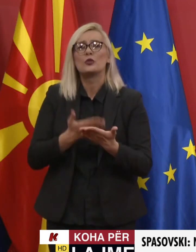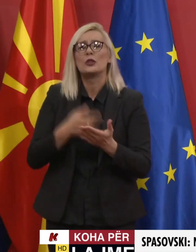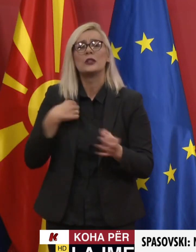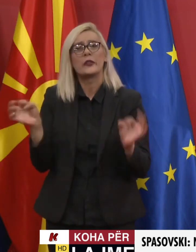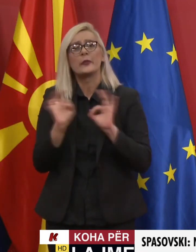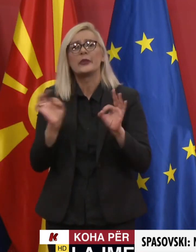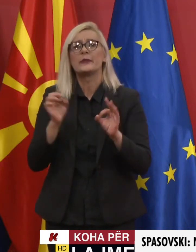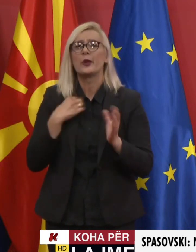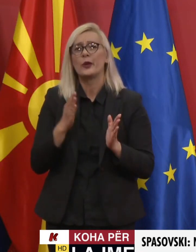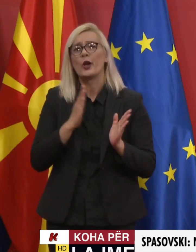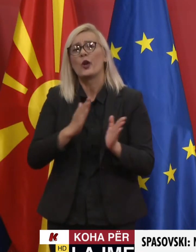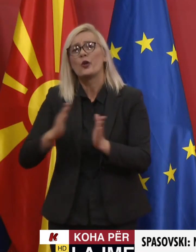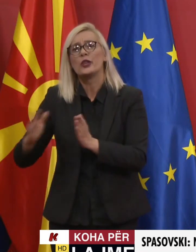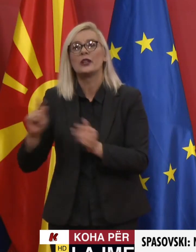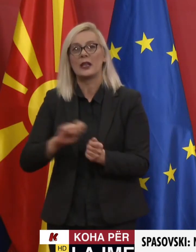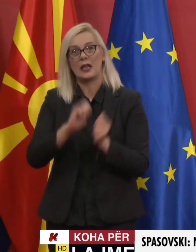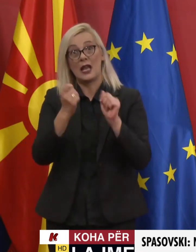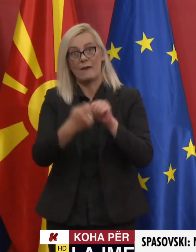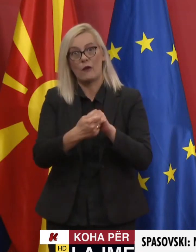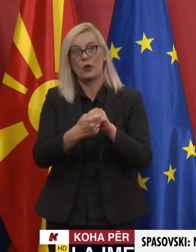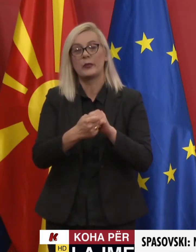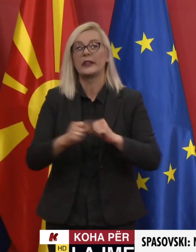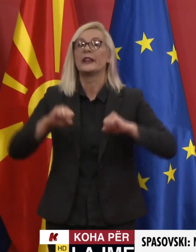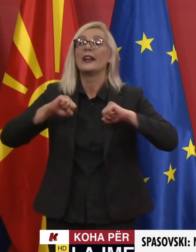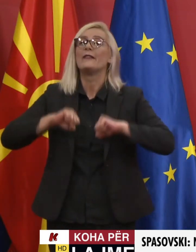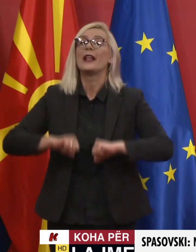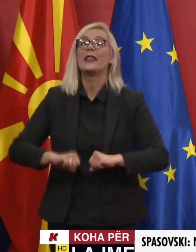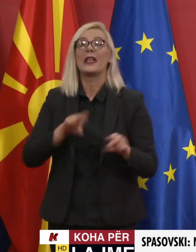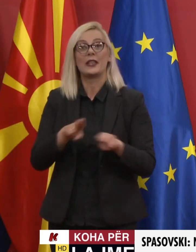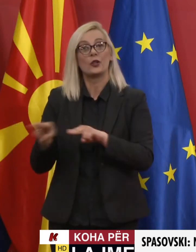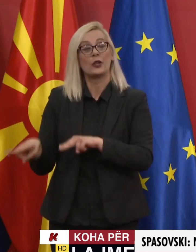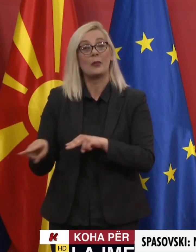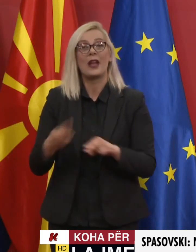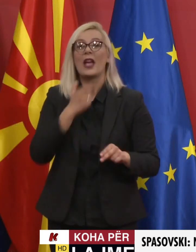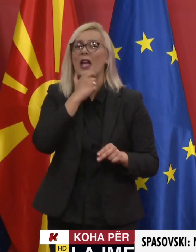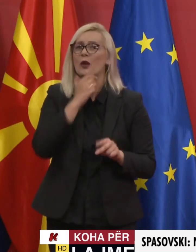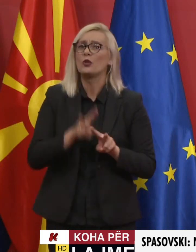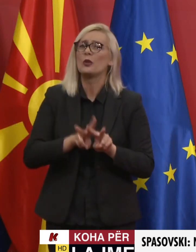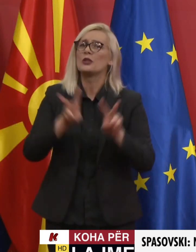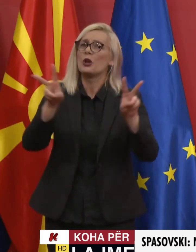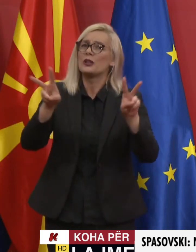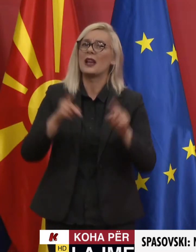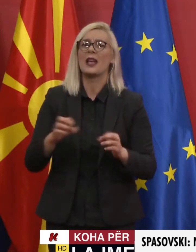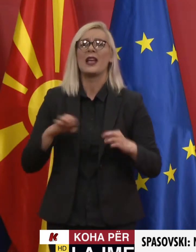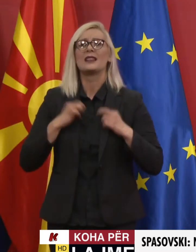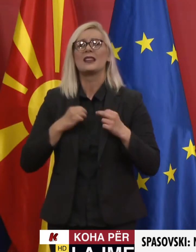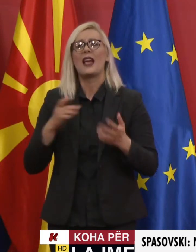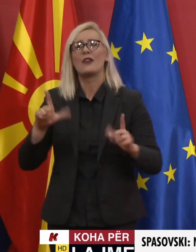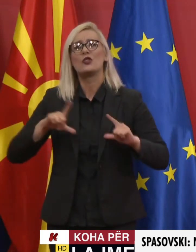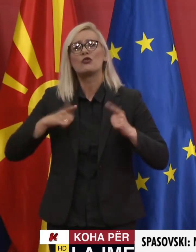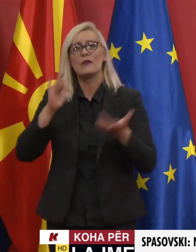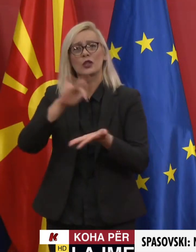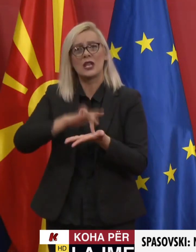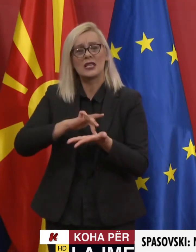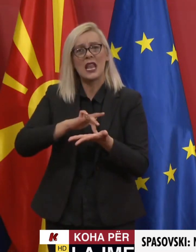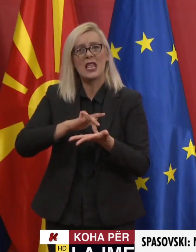veriut, duke përcaktuar uzimet dhe parimet për këto bisedime. Projekti është një përgjigje kërkesës të vëndëve antare, e bërë në mars të kti